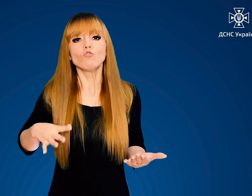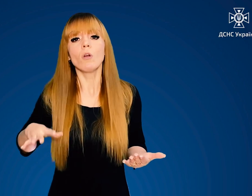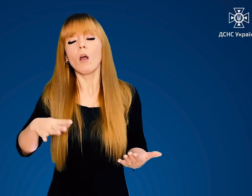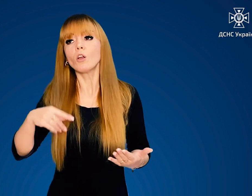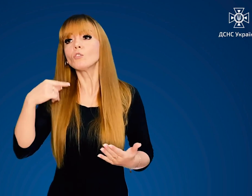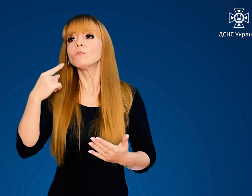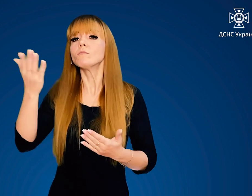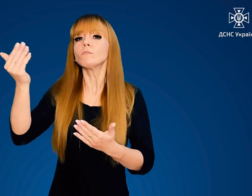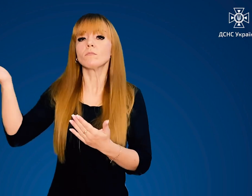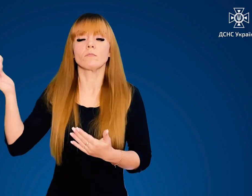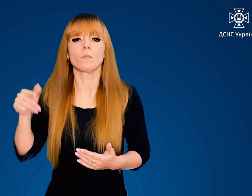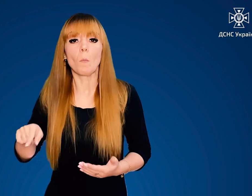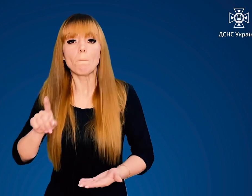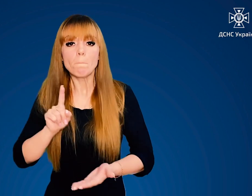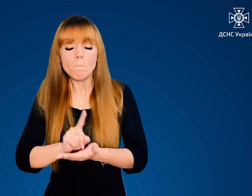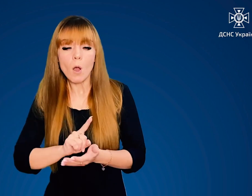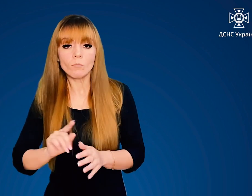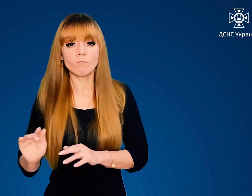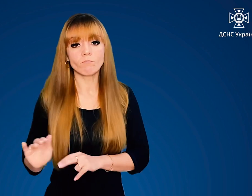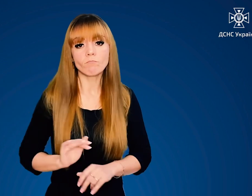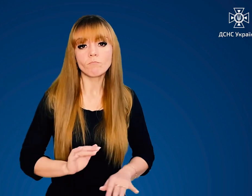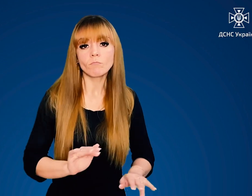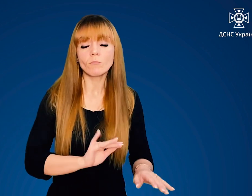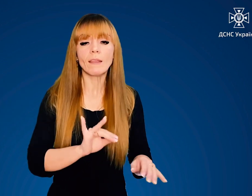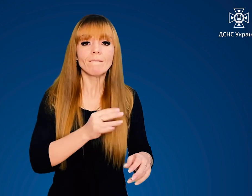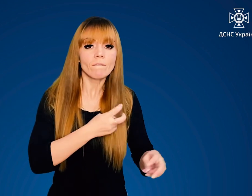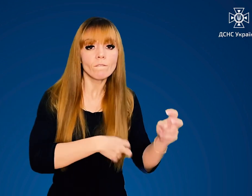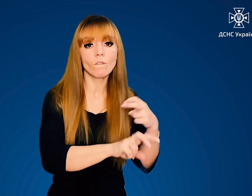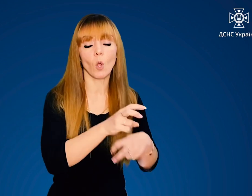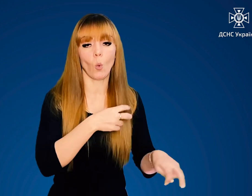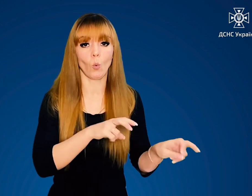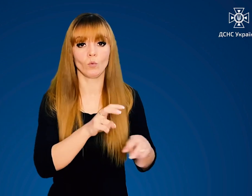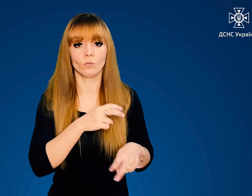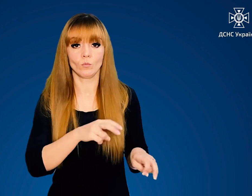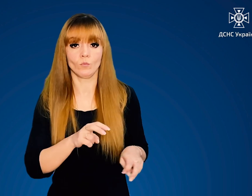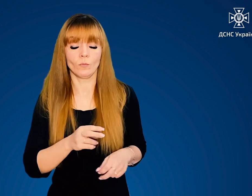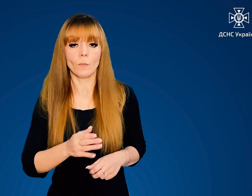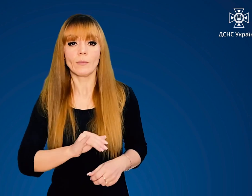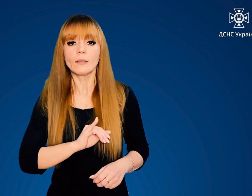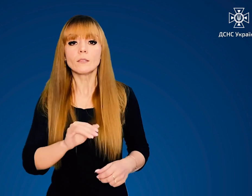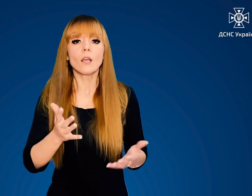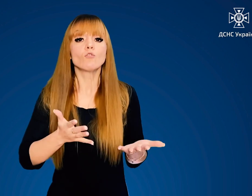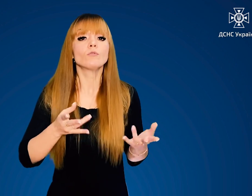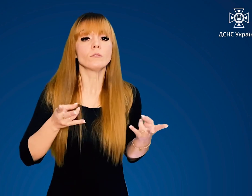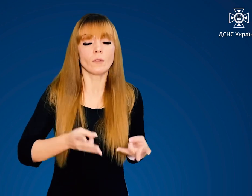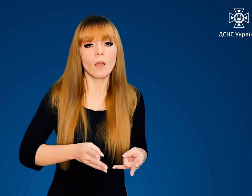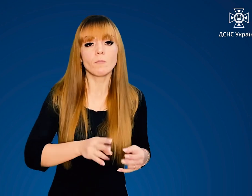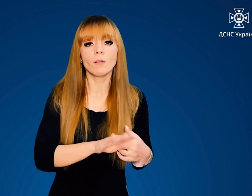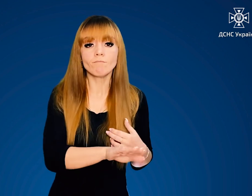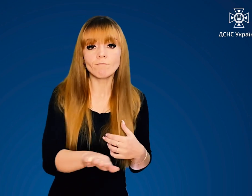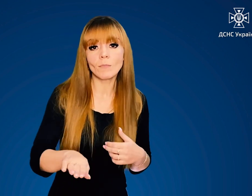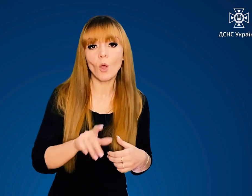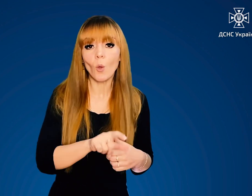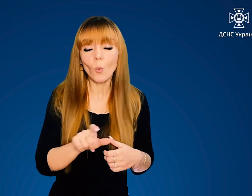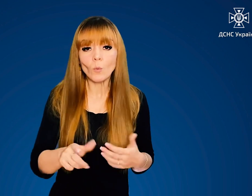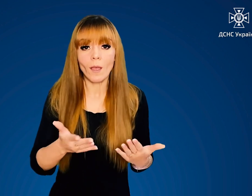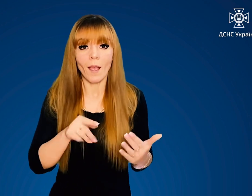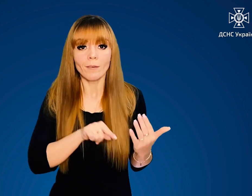допомоги ззовні, мають організувати роботу щодо виходу із нього та за потреби залучити